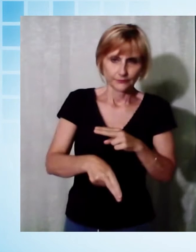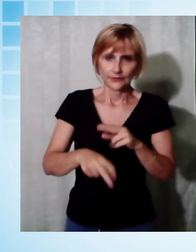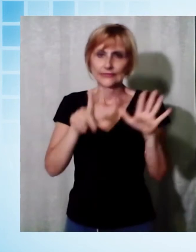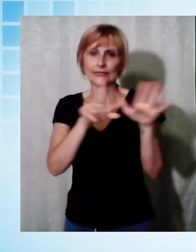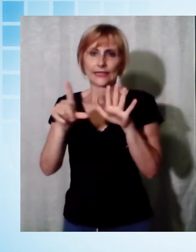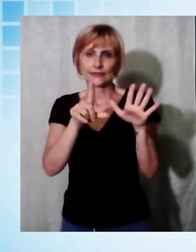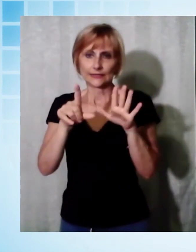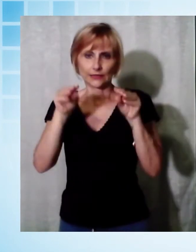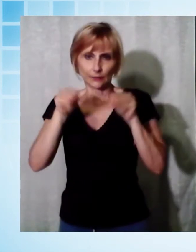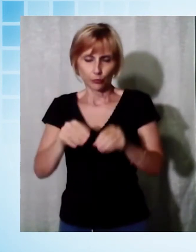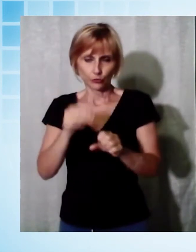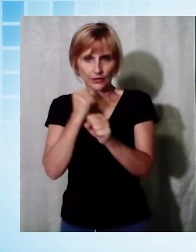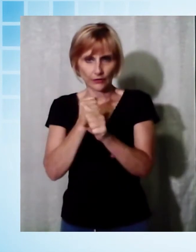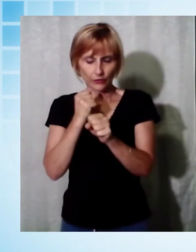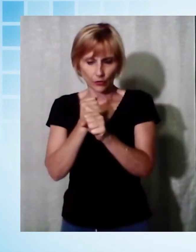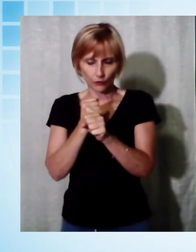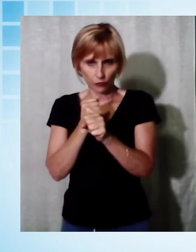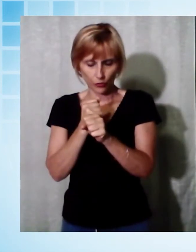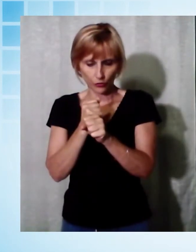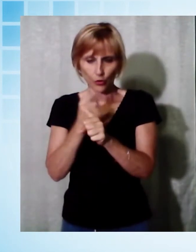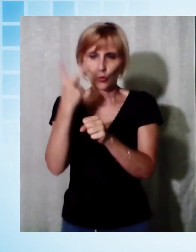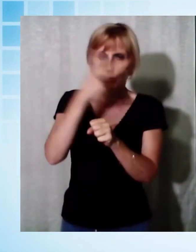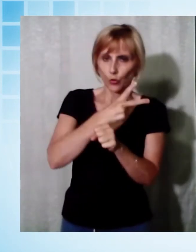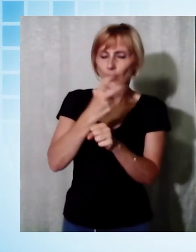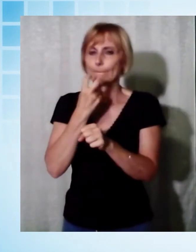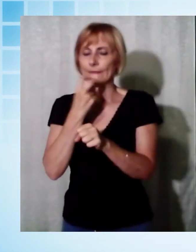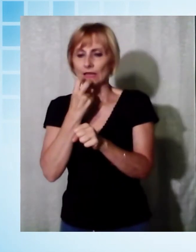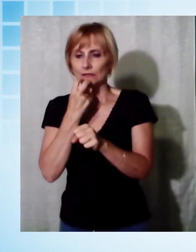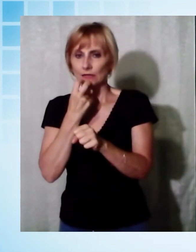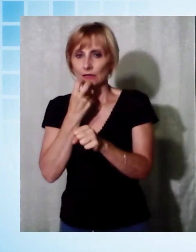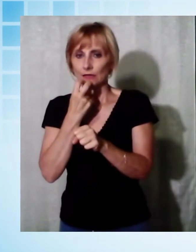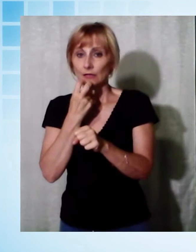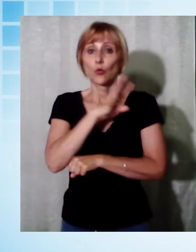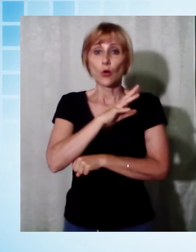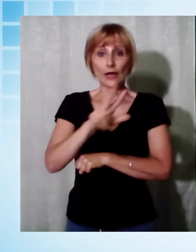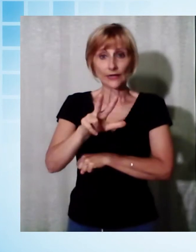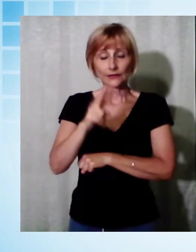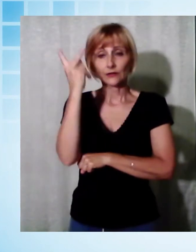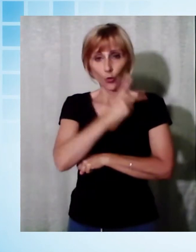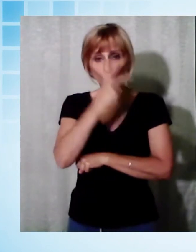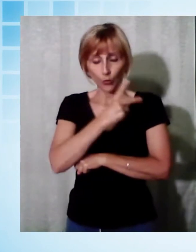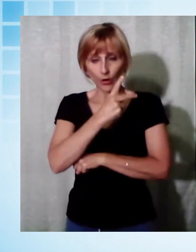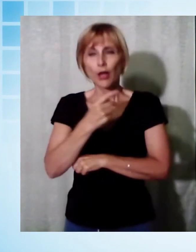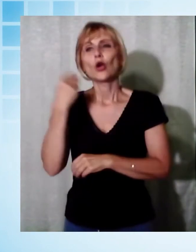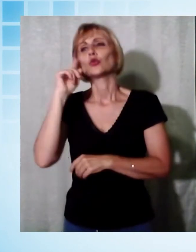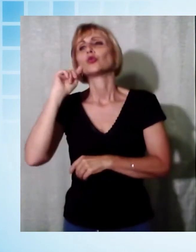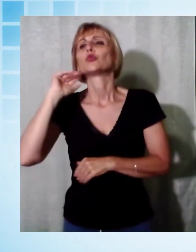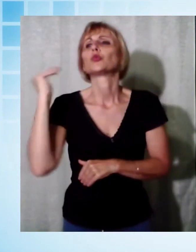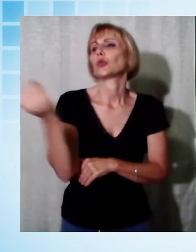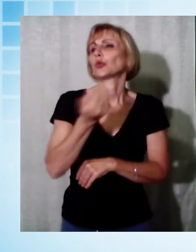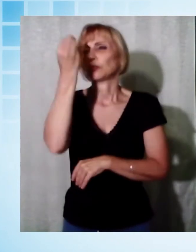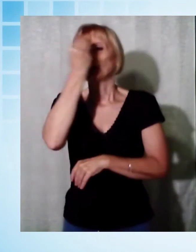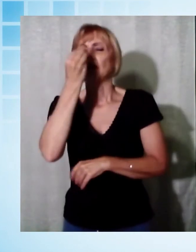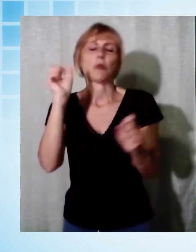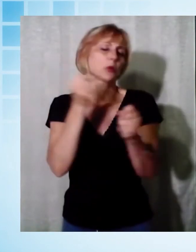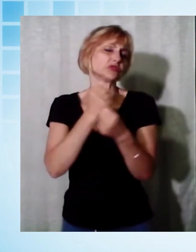nella nostra provincia. E' accaduto. E' accaduto malgrado la massiccia risposta scolastica della comunità scolastica e la dura